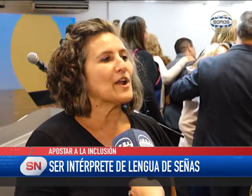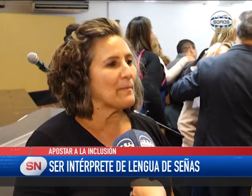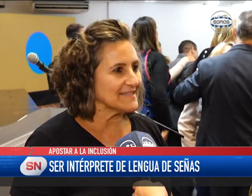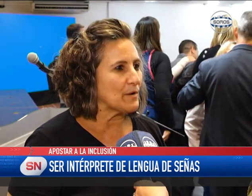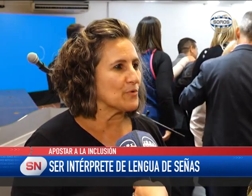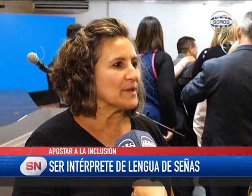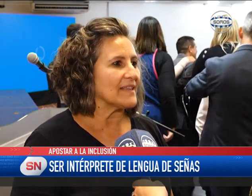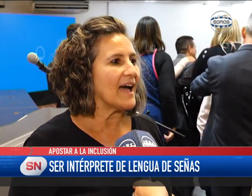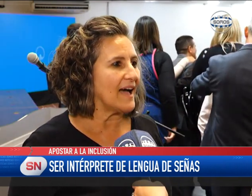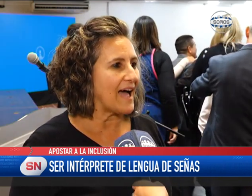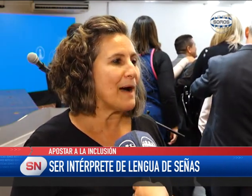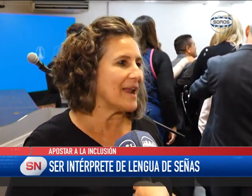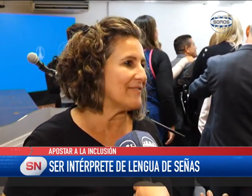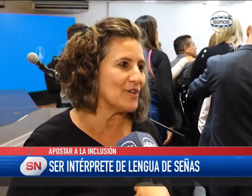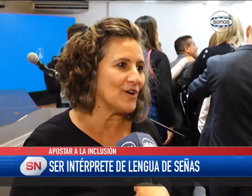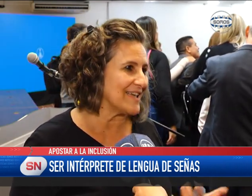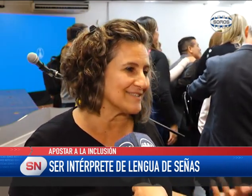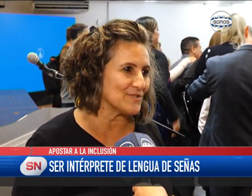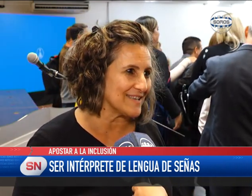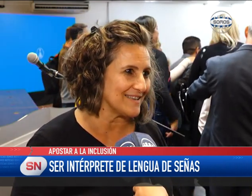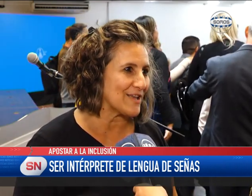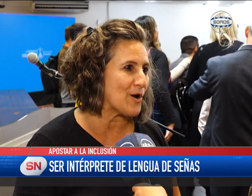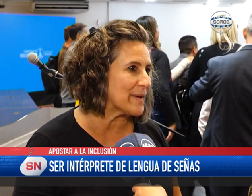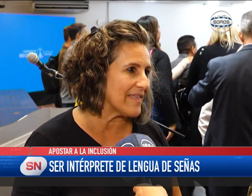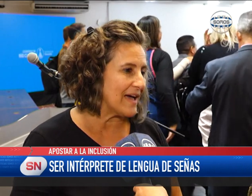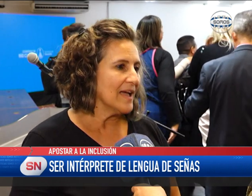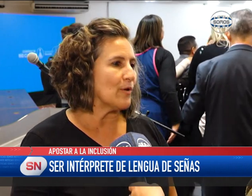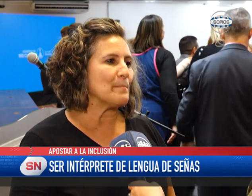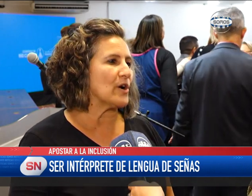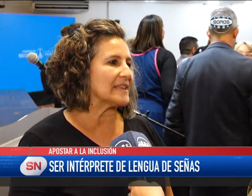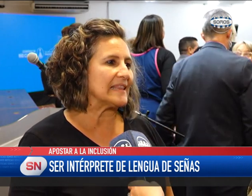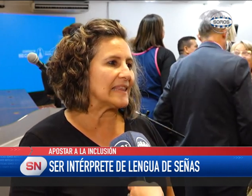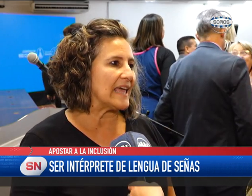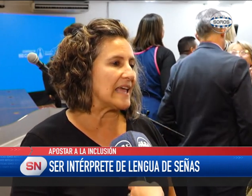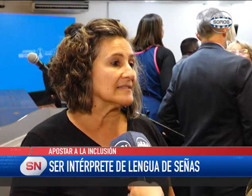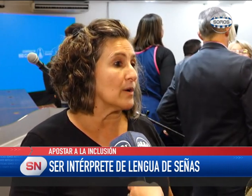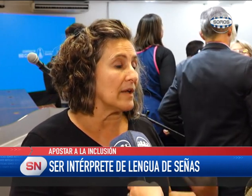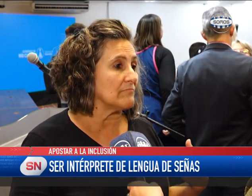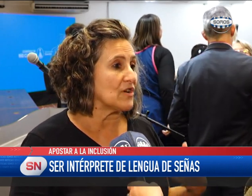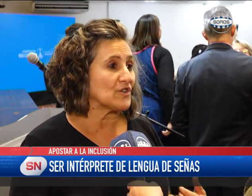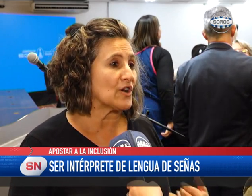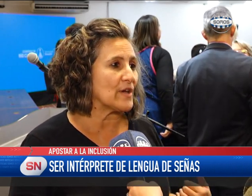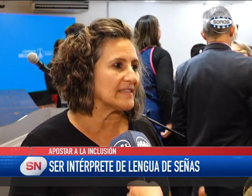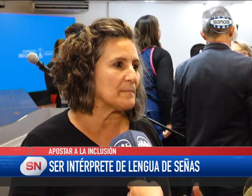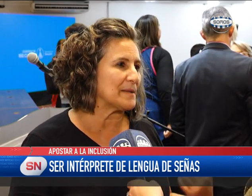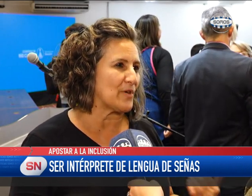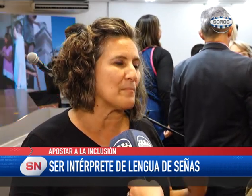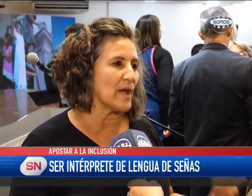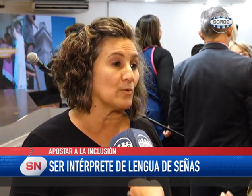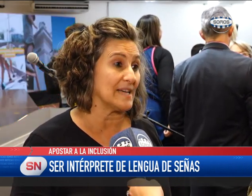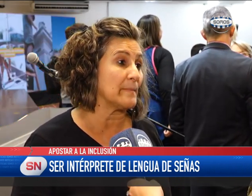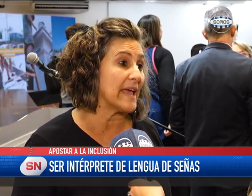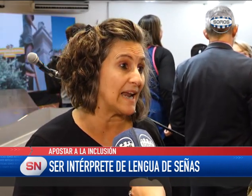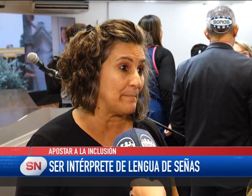Pero bueno, a veces cuando uno está hablando eso se olvida. Lo importante es que nosotros los intérpretes